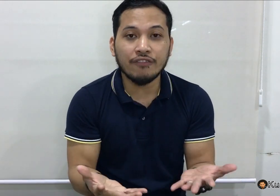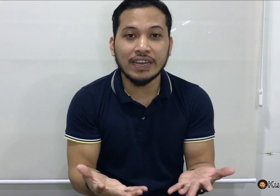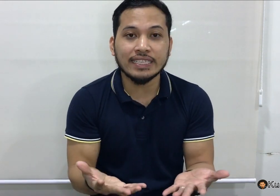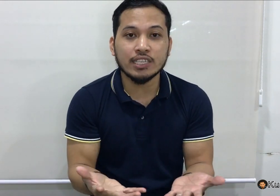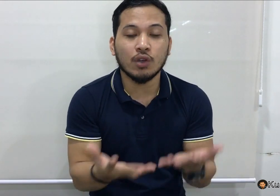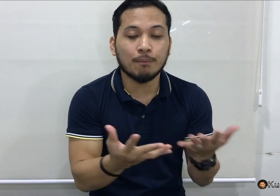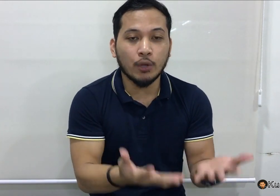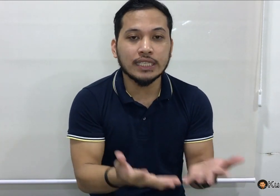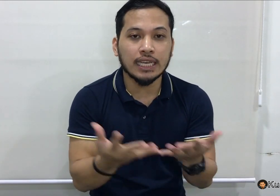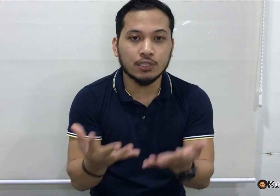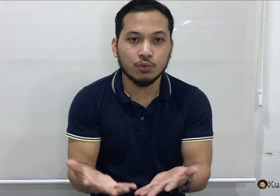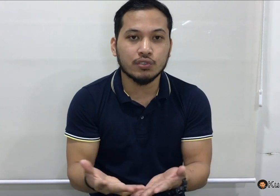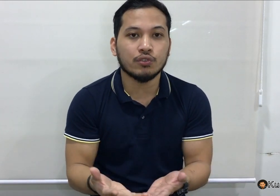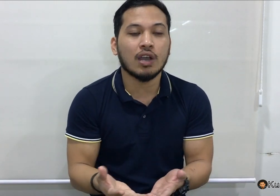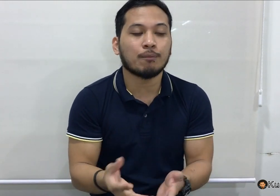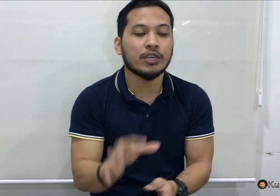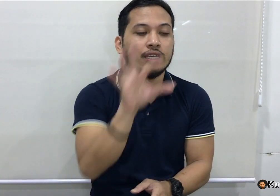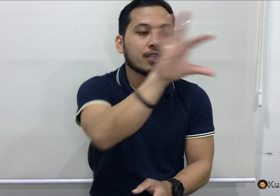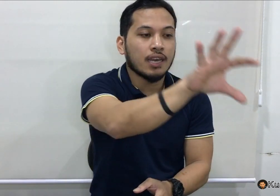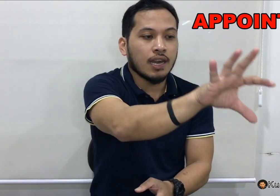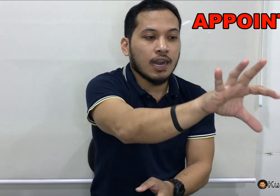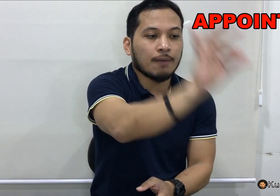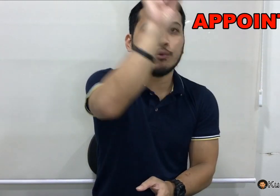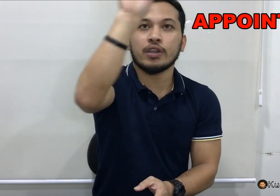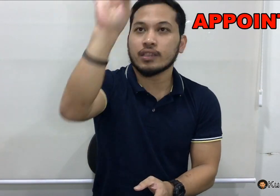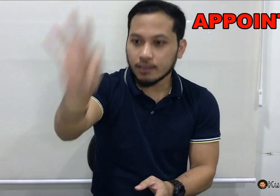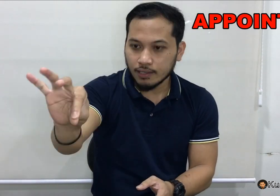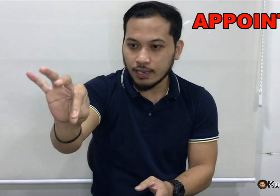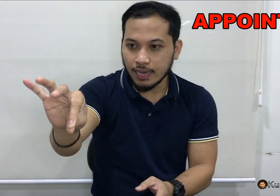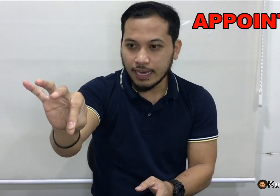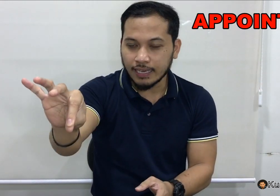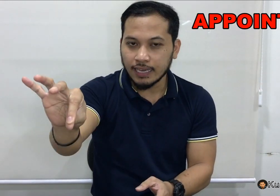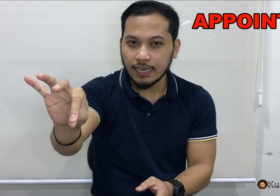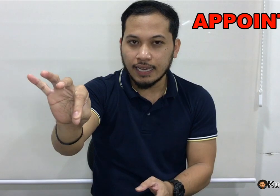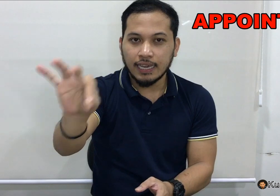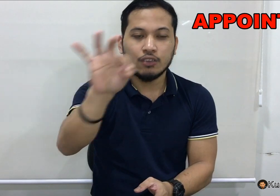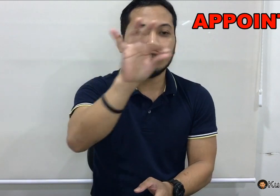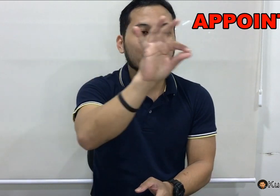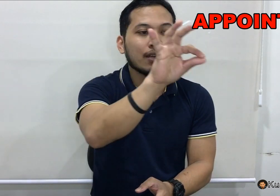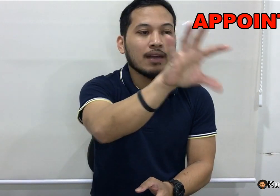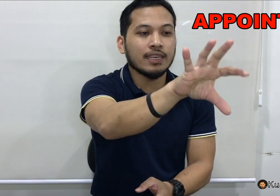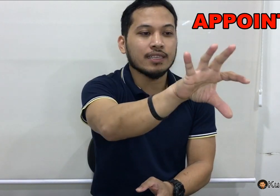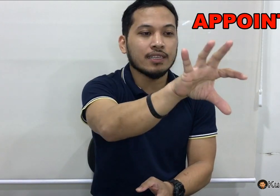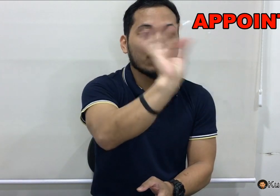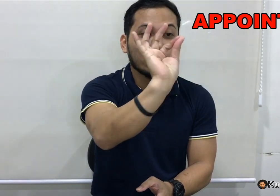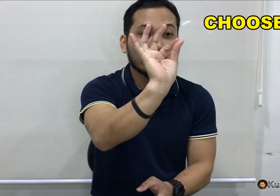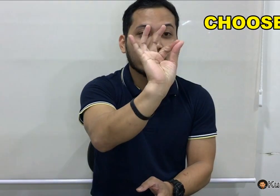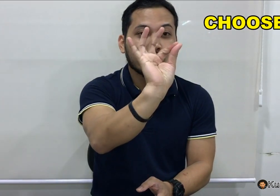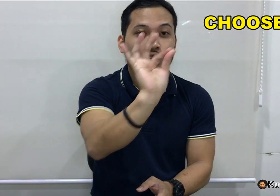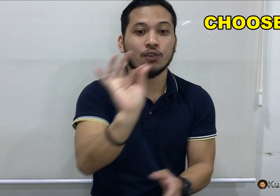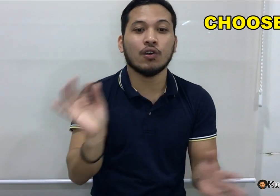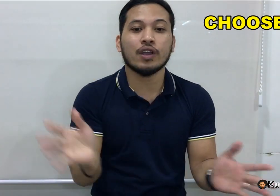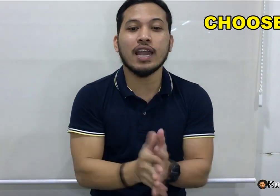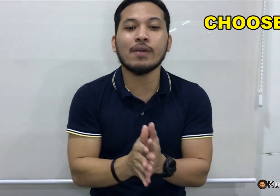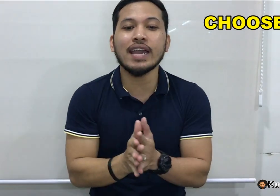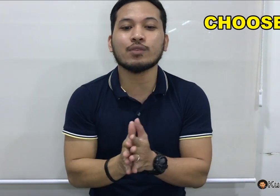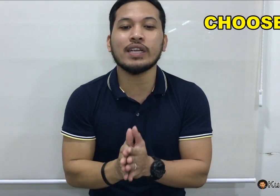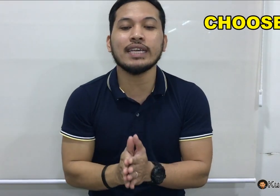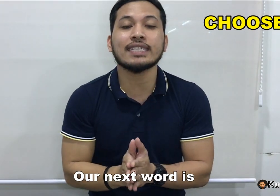differences nung appoint sa choose. So, yung appoint is, appoint, lagay. Yung choose naman is, choose. Okay. Our next word is,